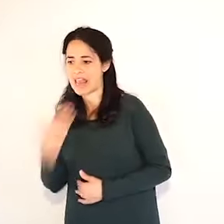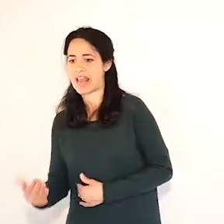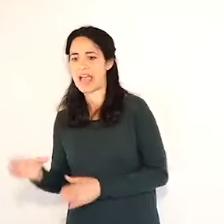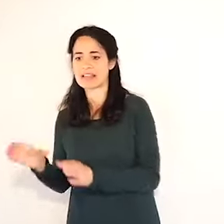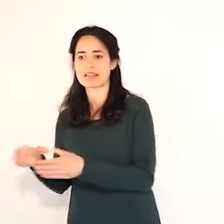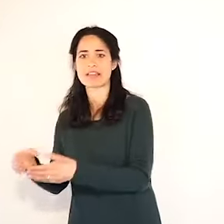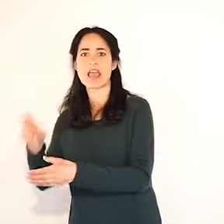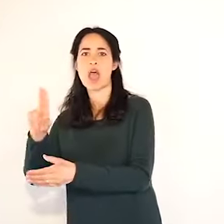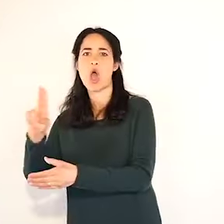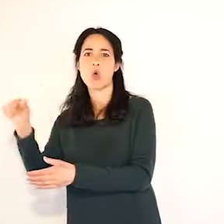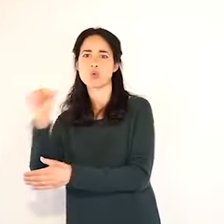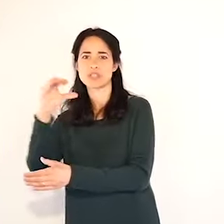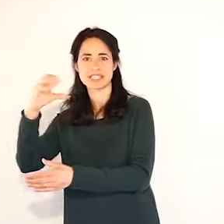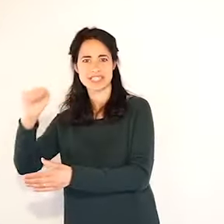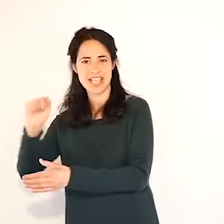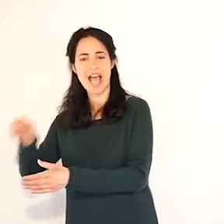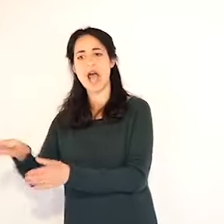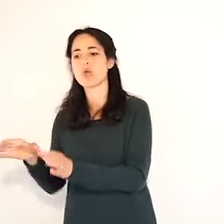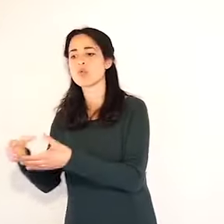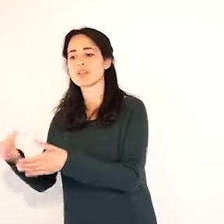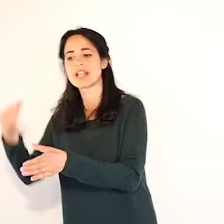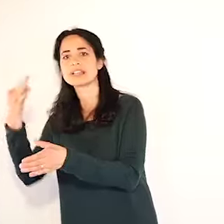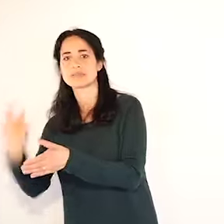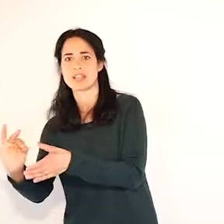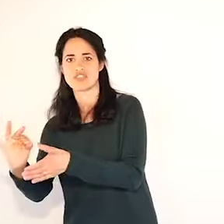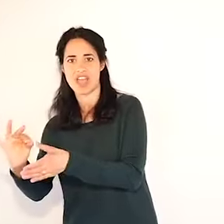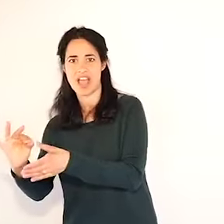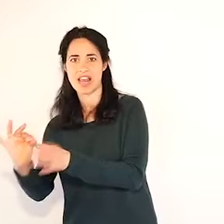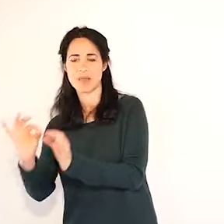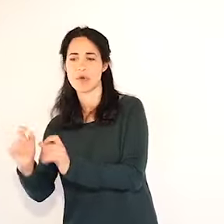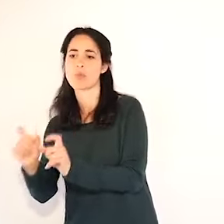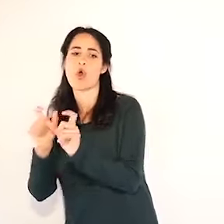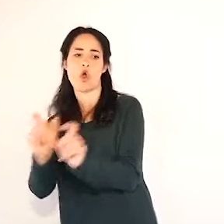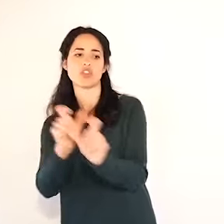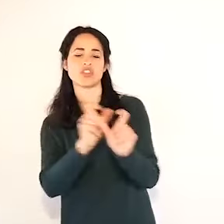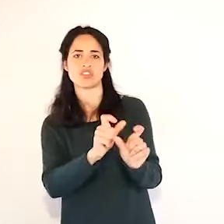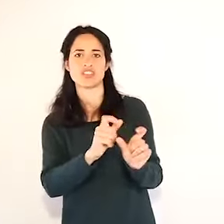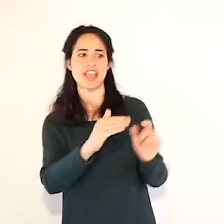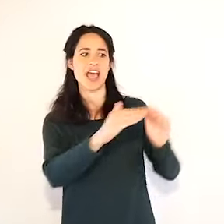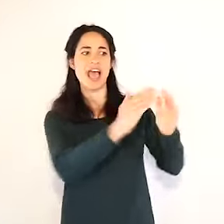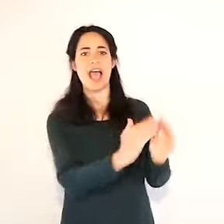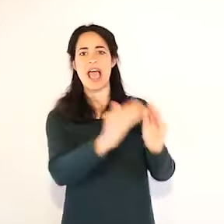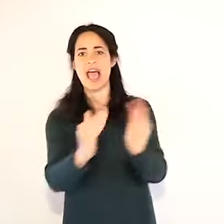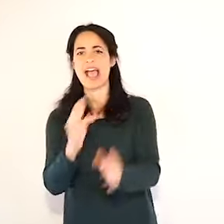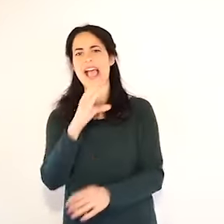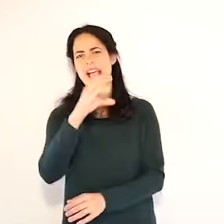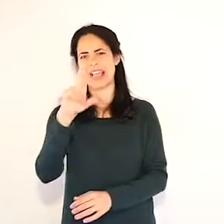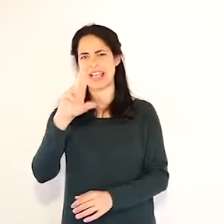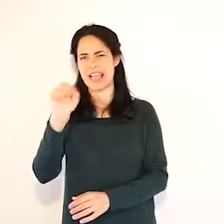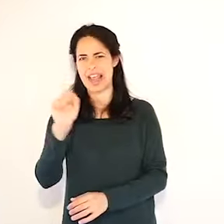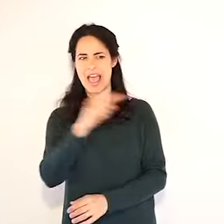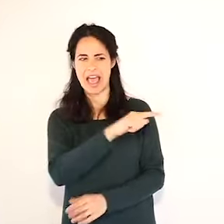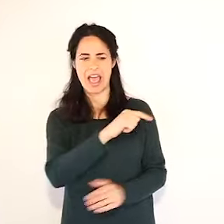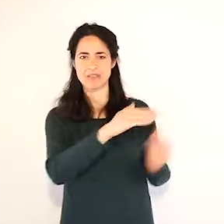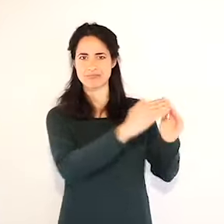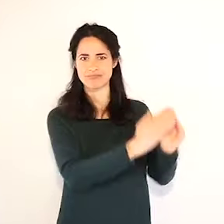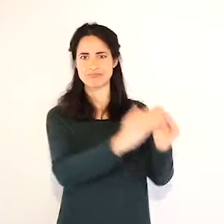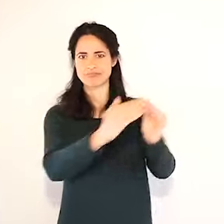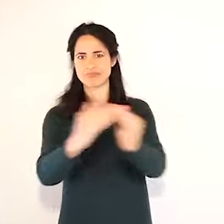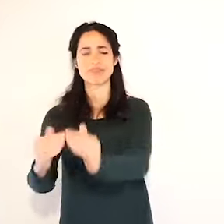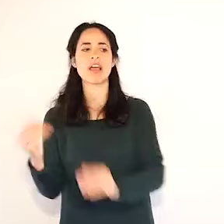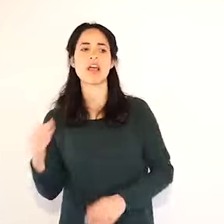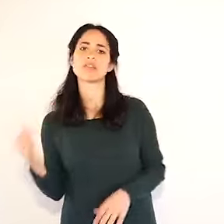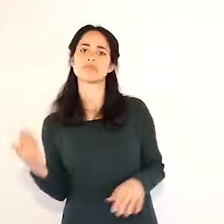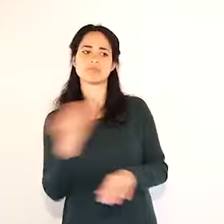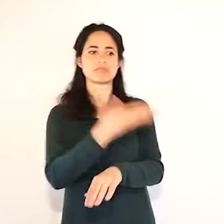i pazienti, quelli sintomatici, quelli che hanno i sintomi della malattia leggeri e quindi